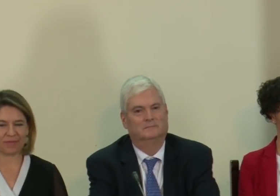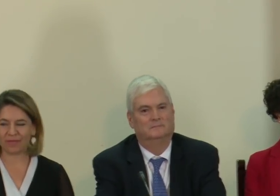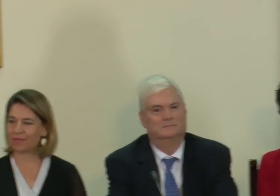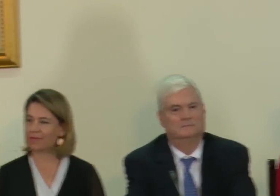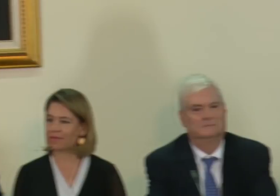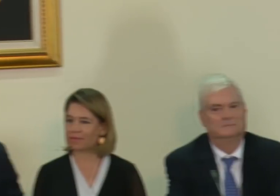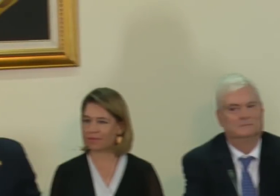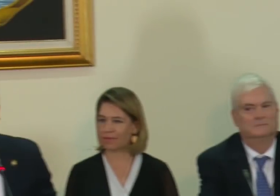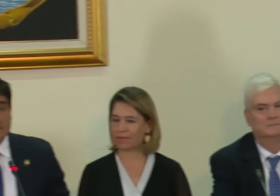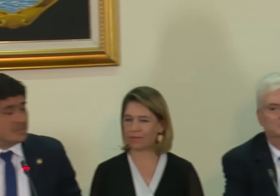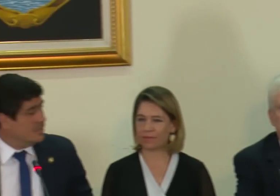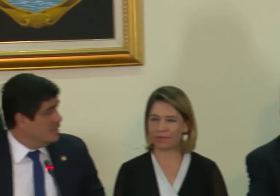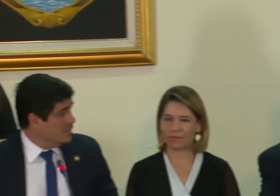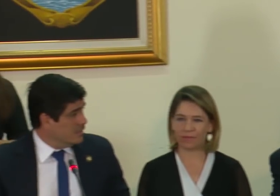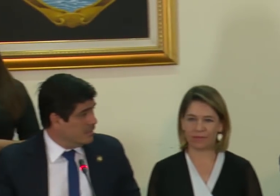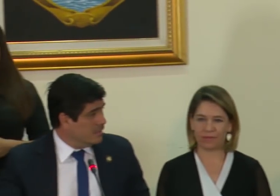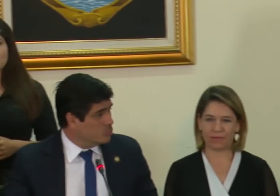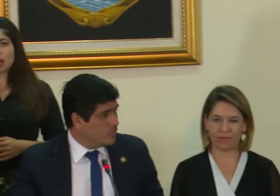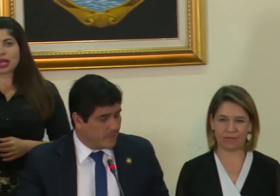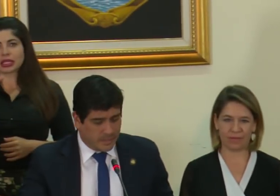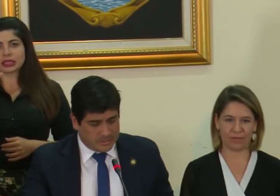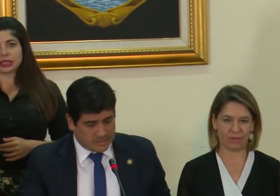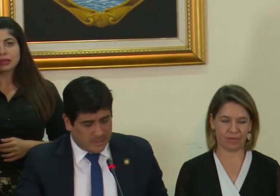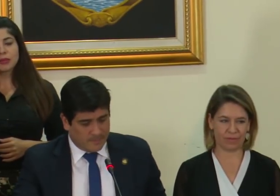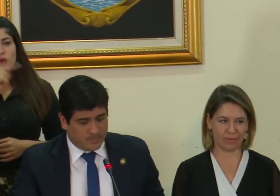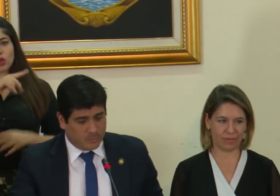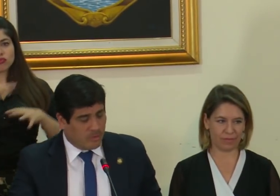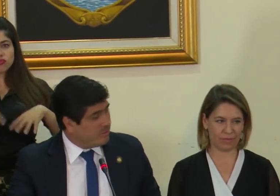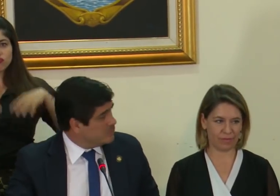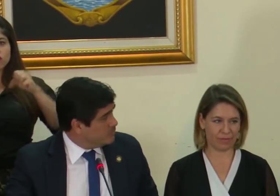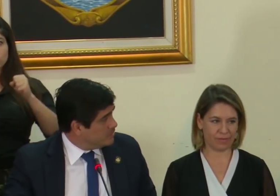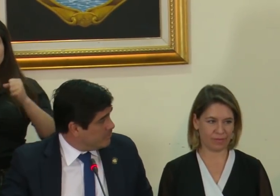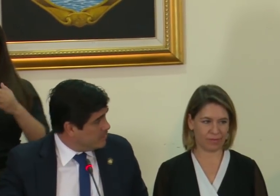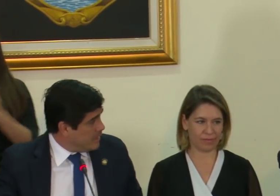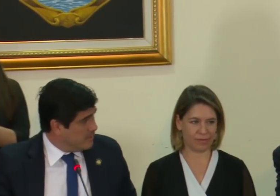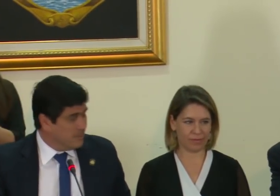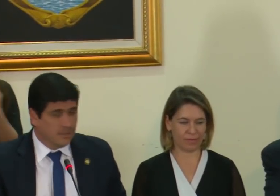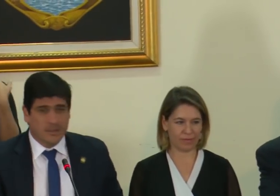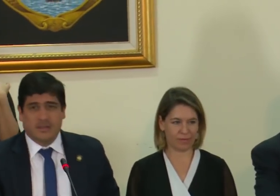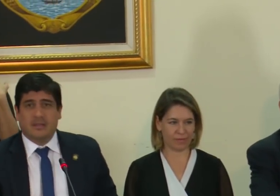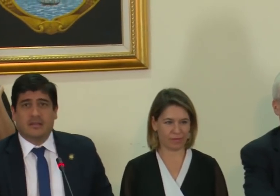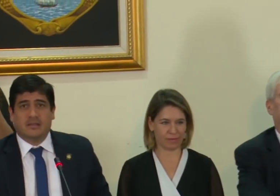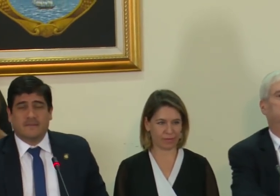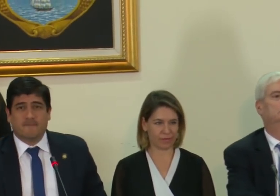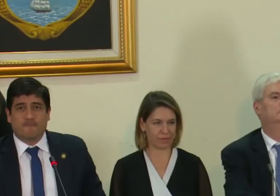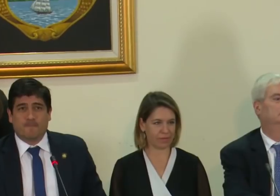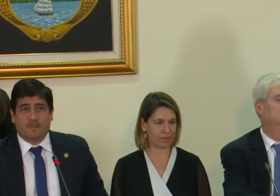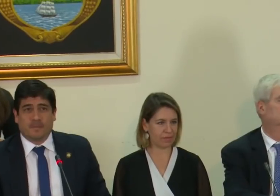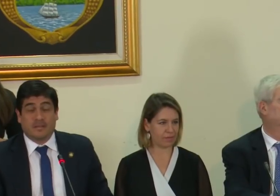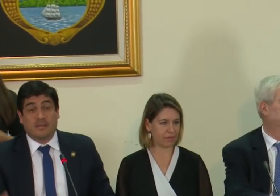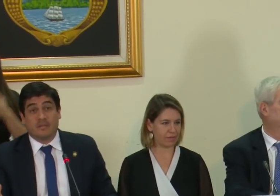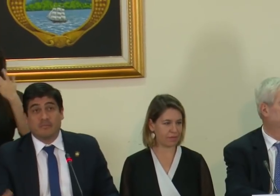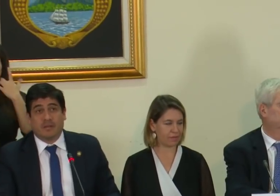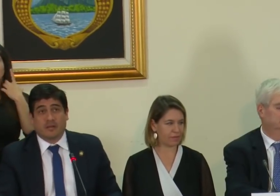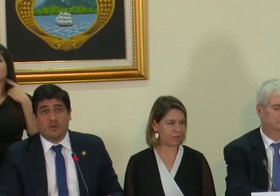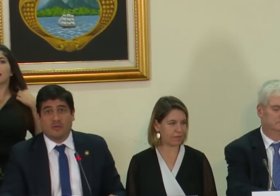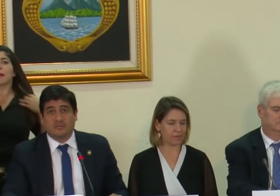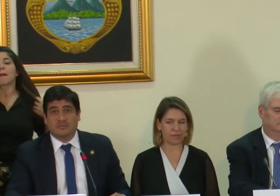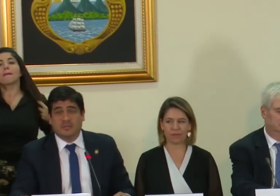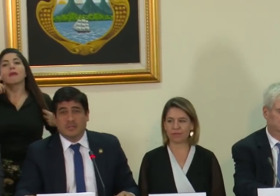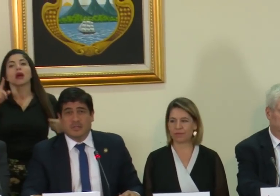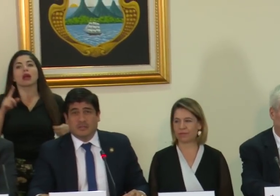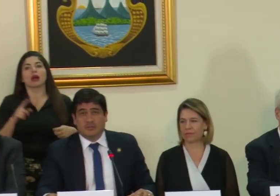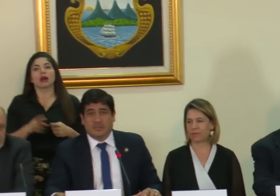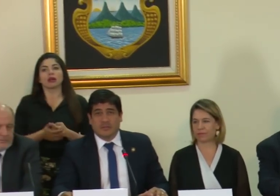Agradecerle también a Doña Nancy el asumir esta nueva responsabilidad y también para